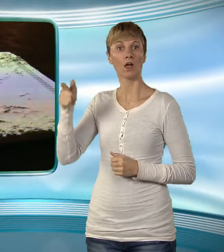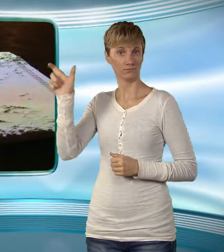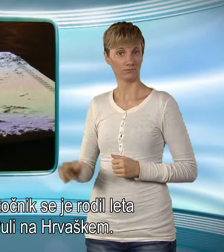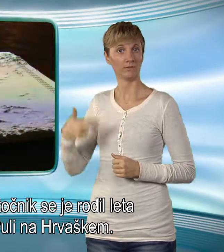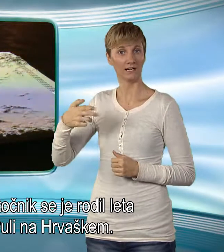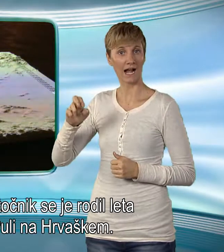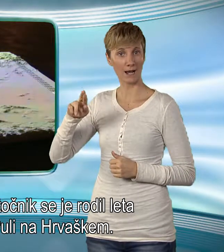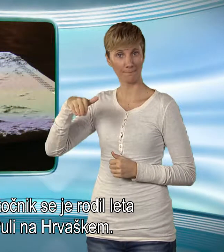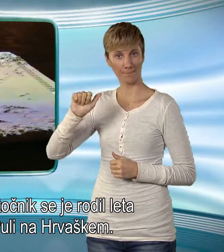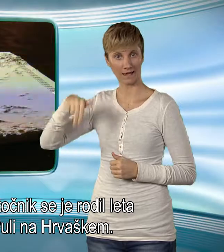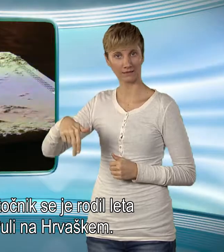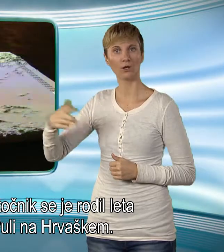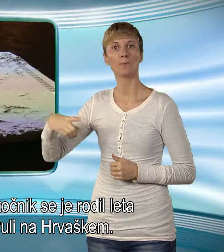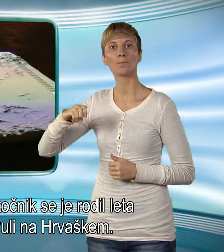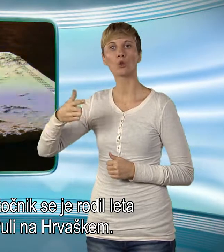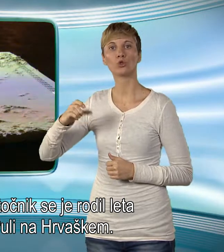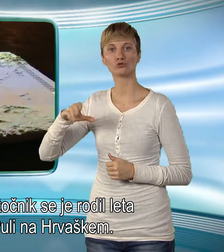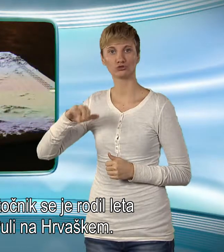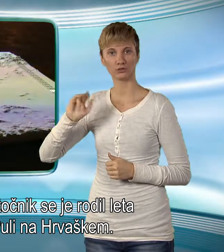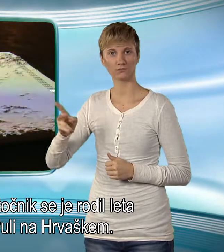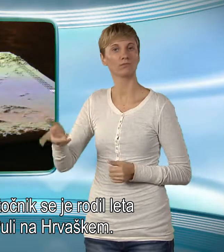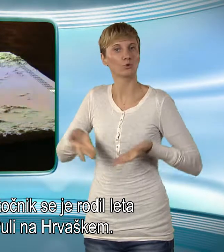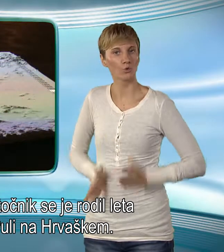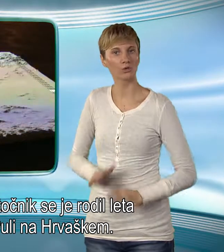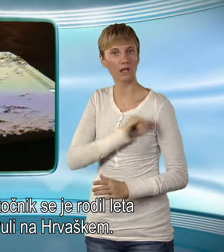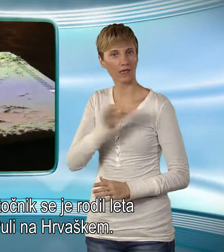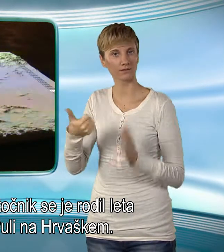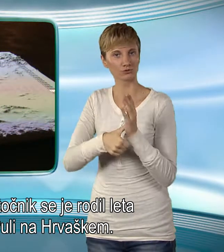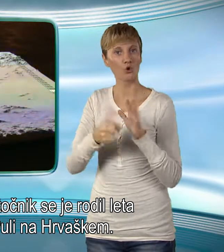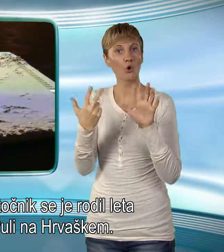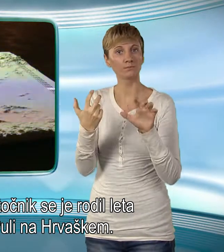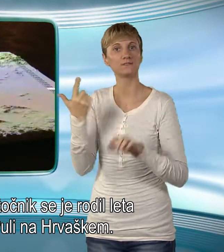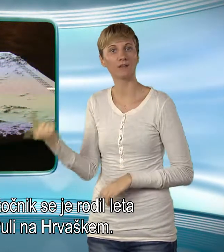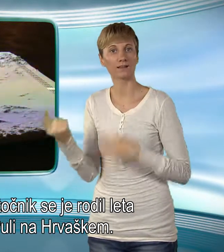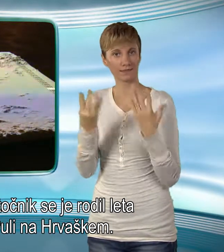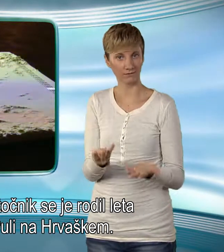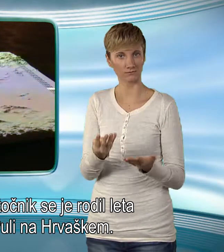Herman Potočnik se je rodil leta 1892 v Puli na Hrvaškem.